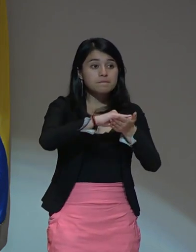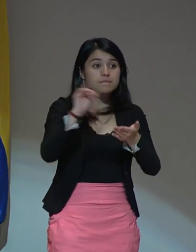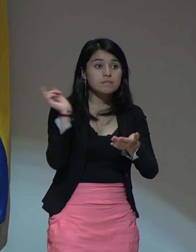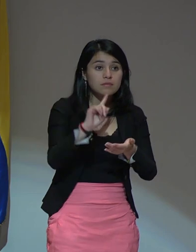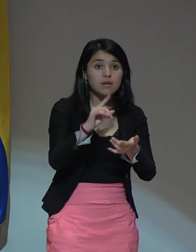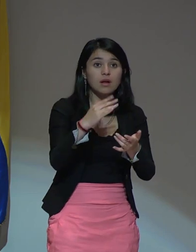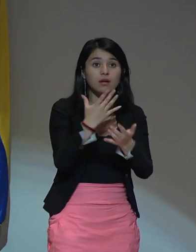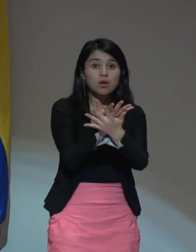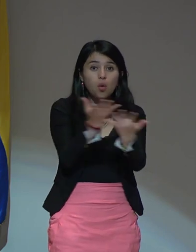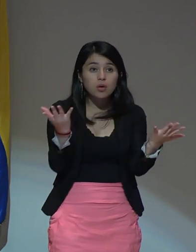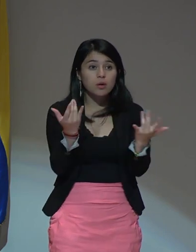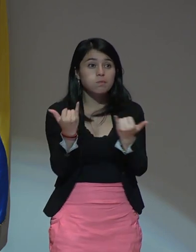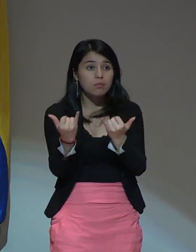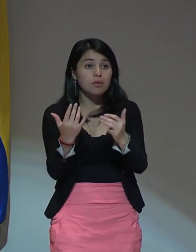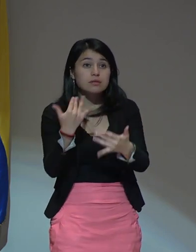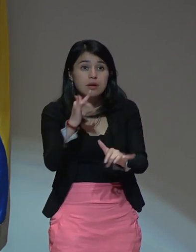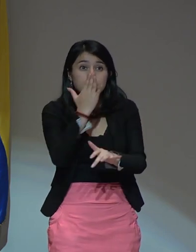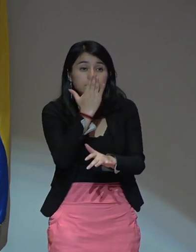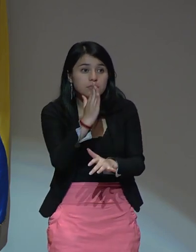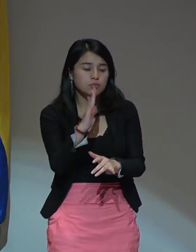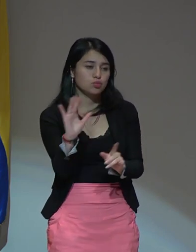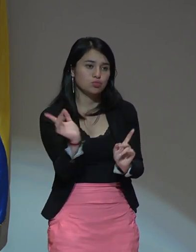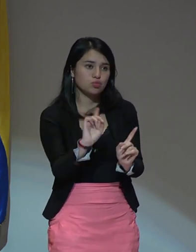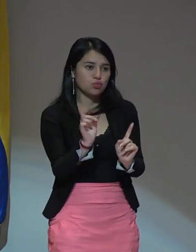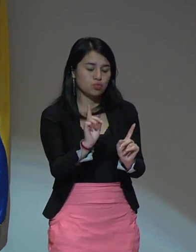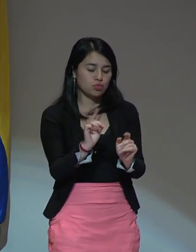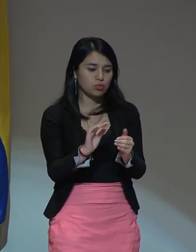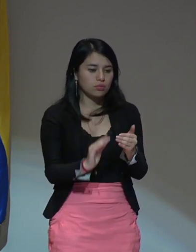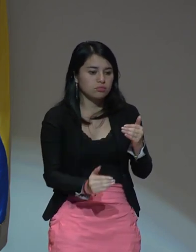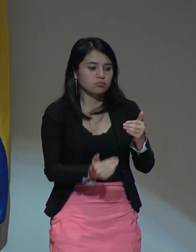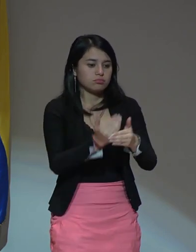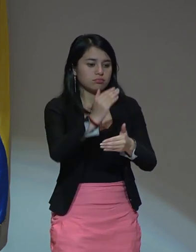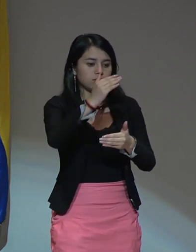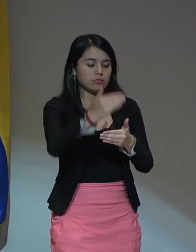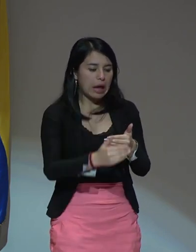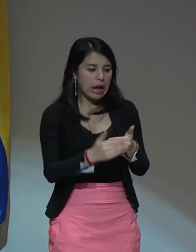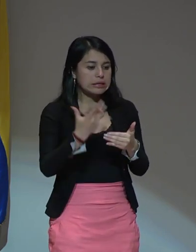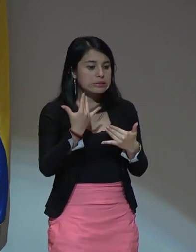hechos sino el darles sentido.